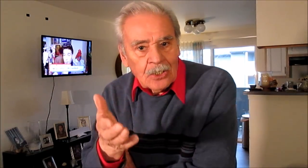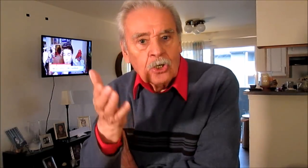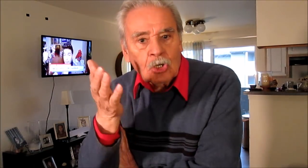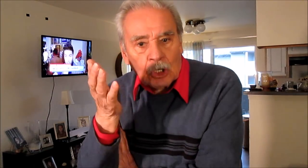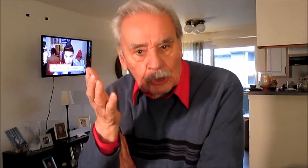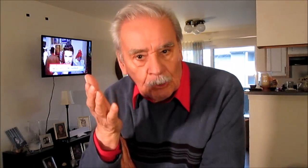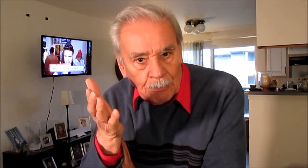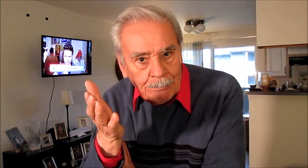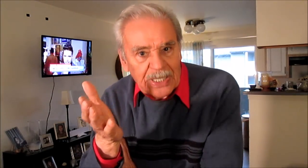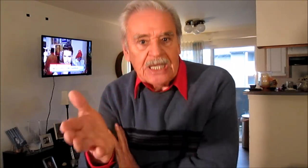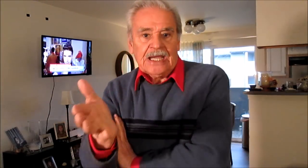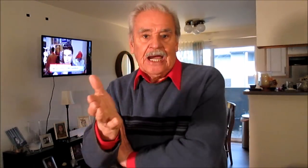los corrompía?